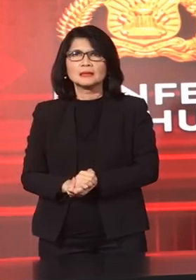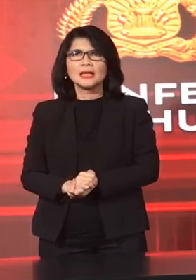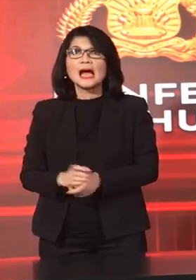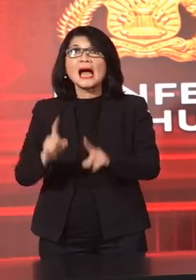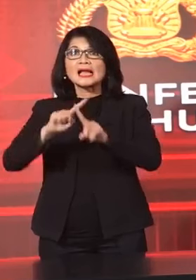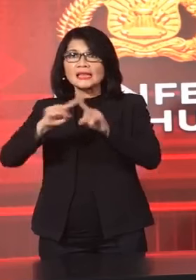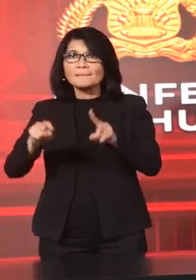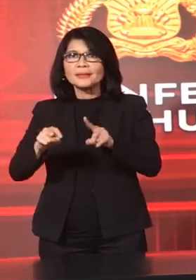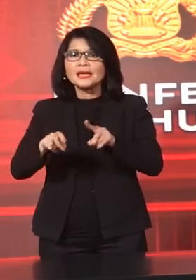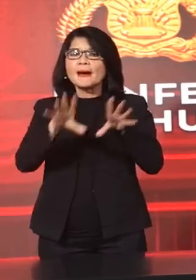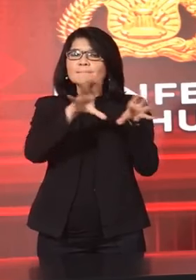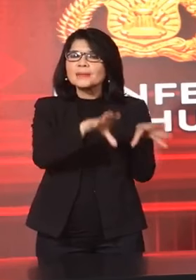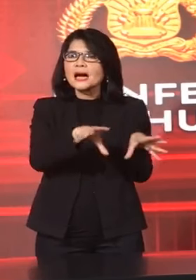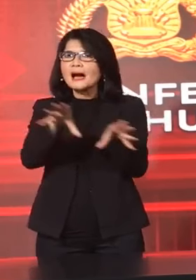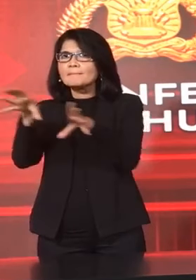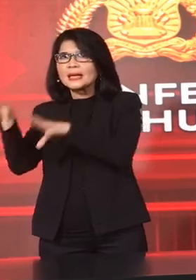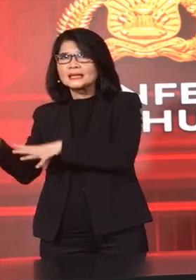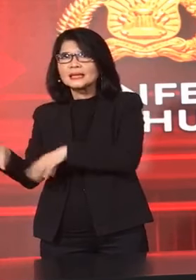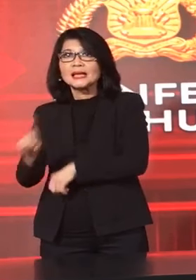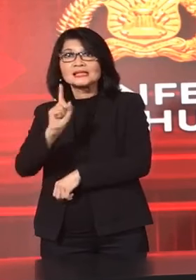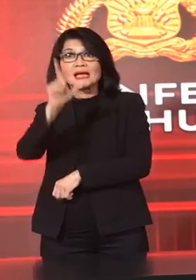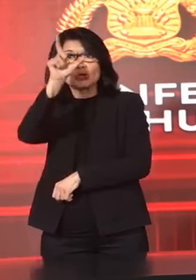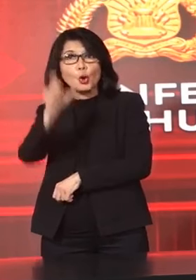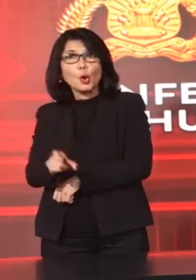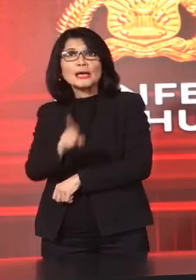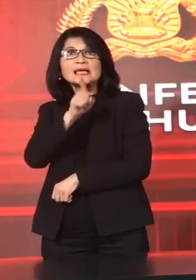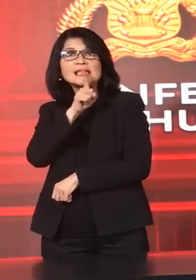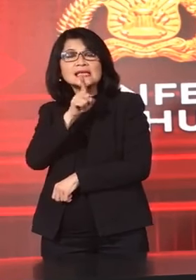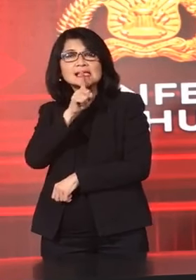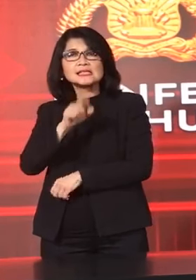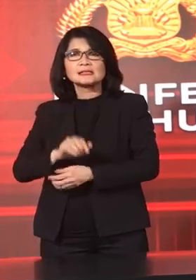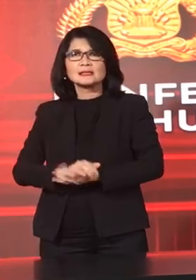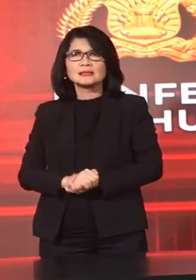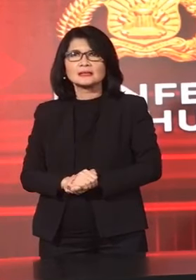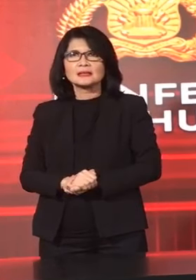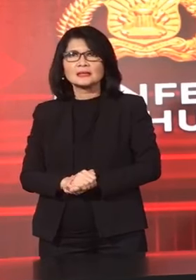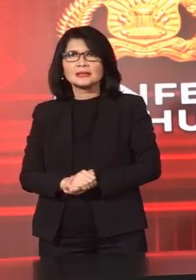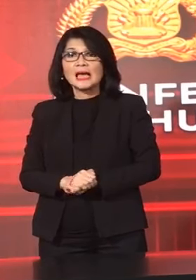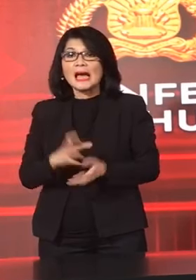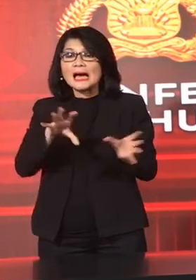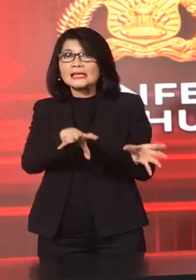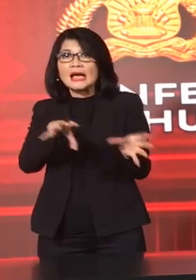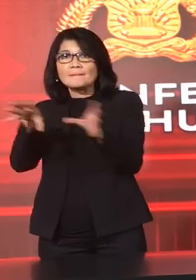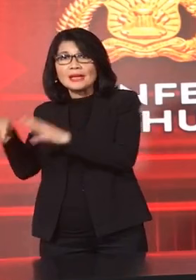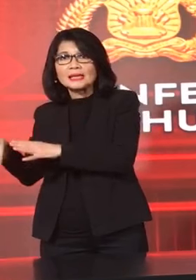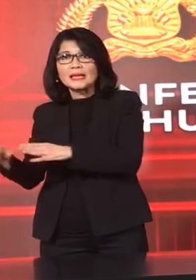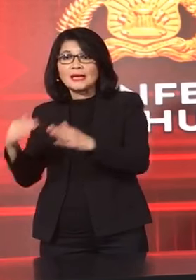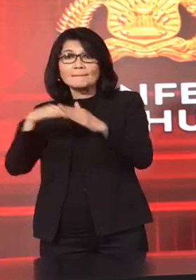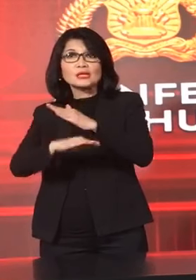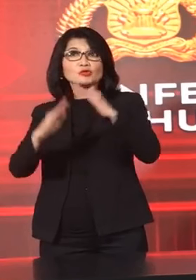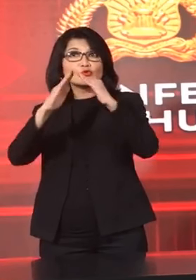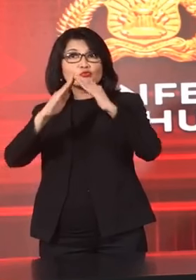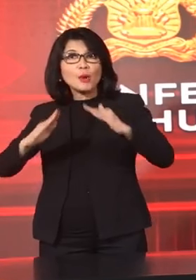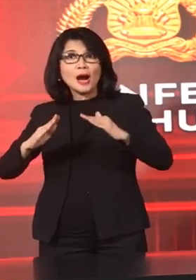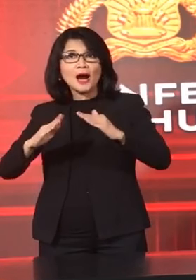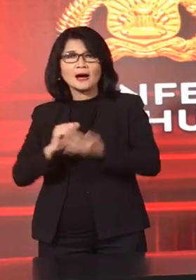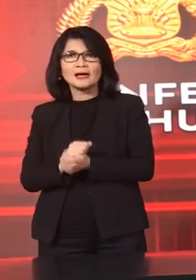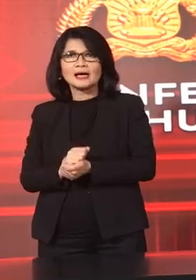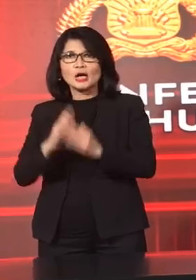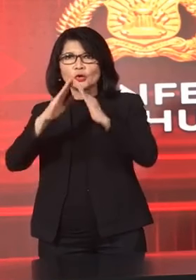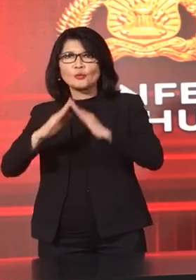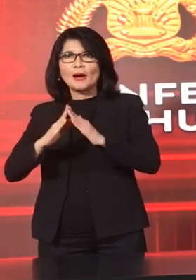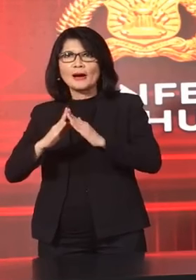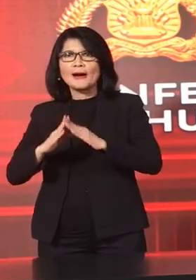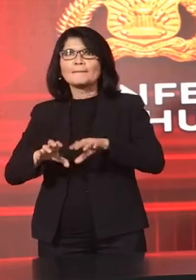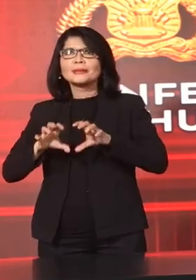Mengamankan Seorang Warga Negara Negara Inggris Yang Diamankan Di Rumah Detensi